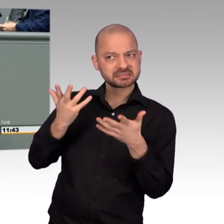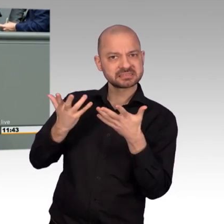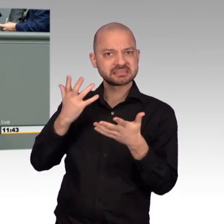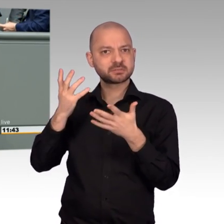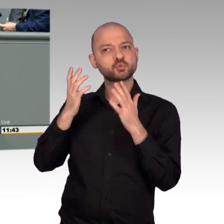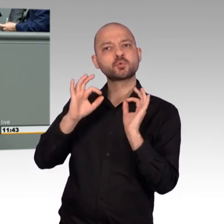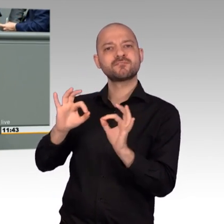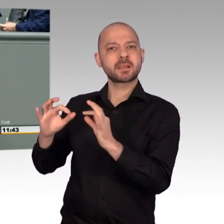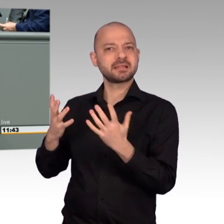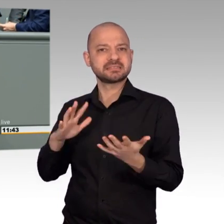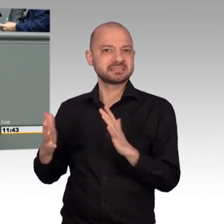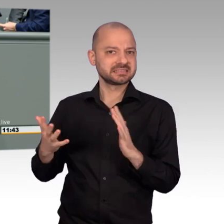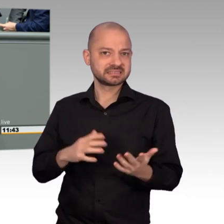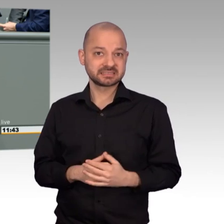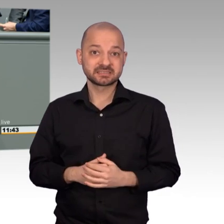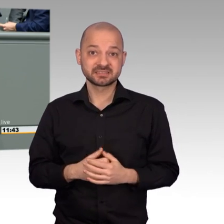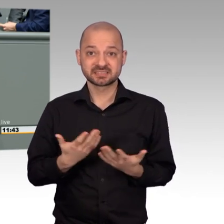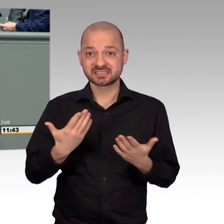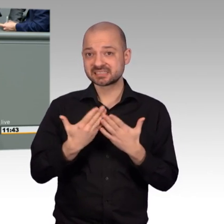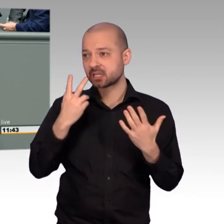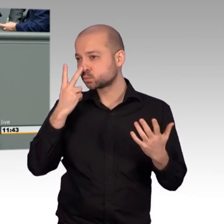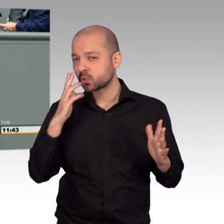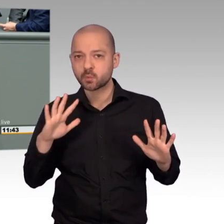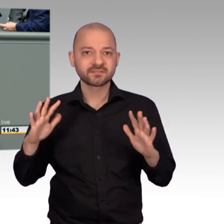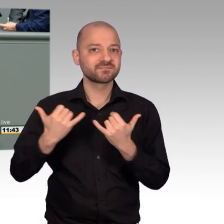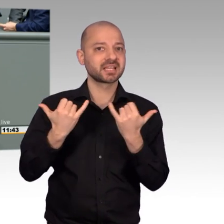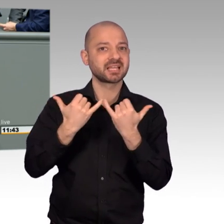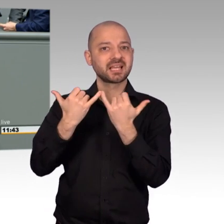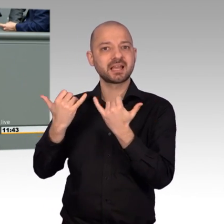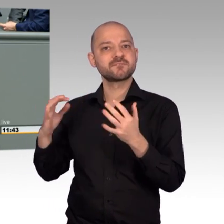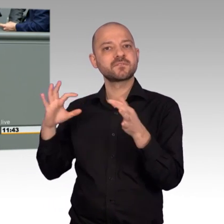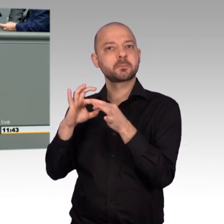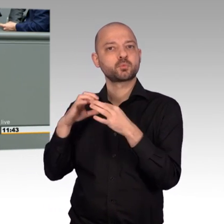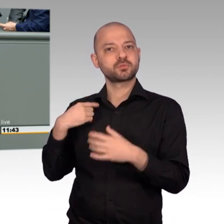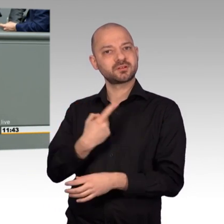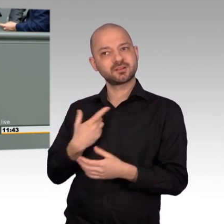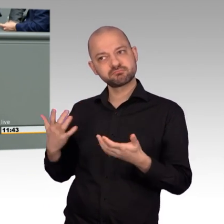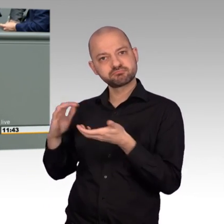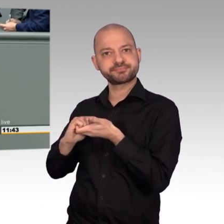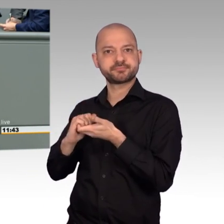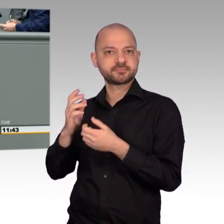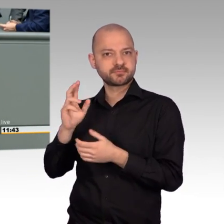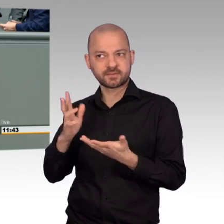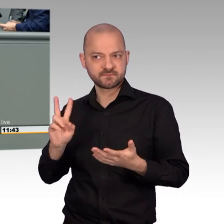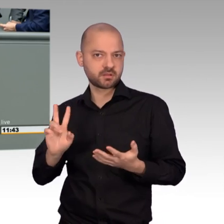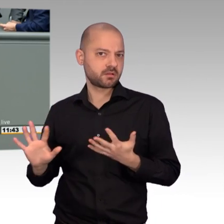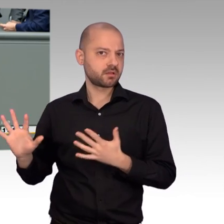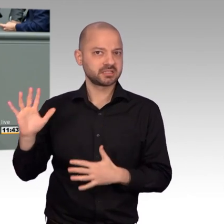Suche nach einem Verbündeten im Nahen und Mittleren Osten ist außerordentlich schwierig. In diesem Zusammenhang